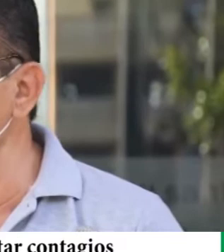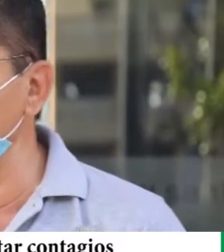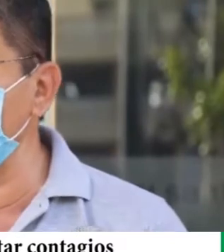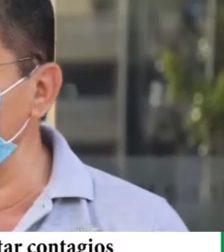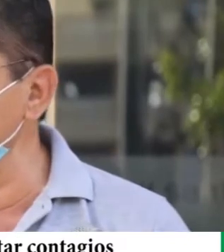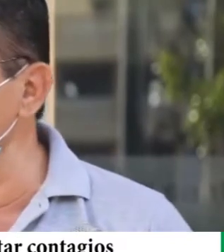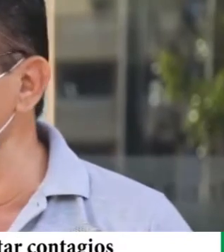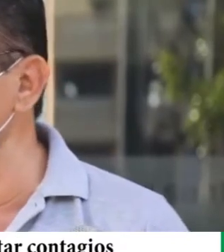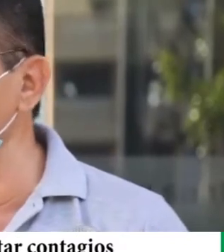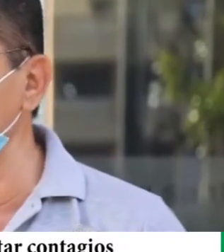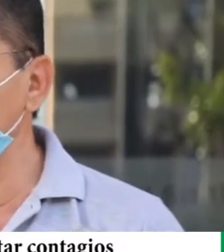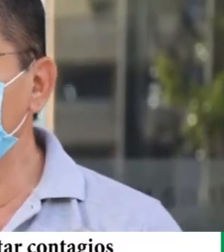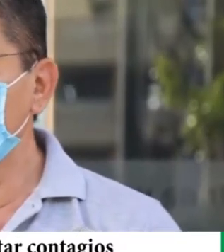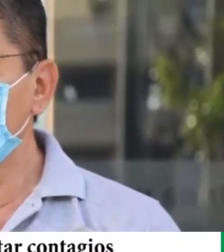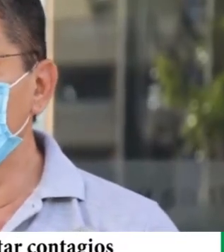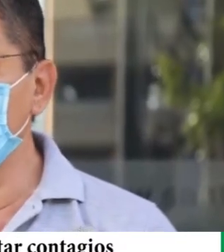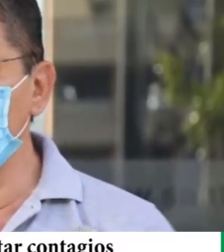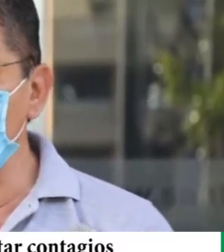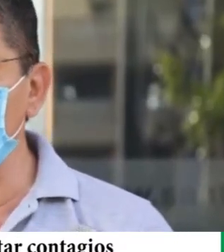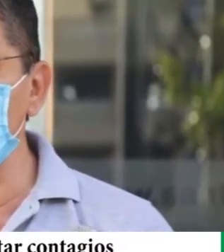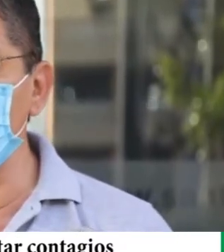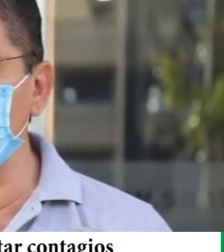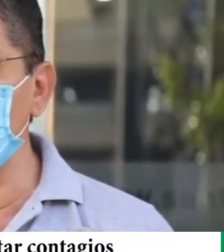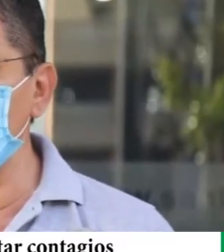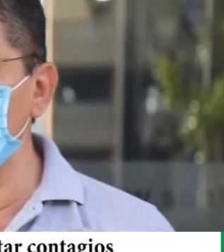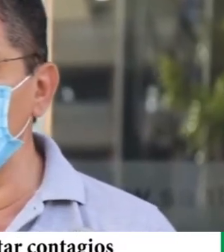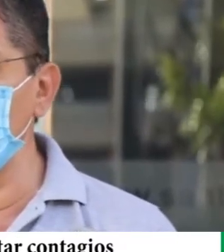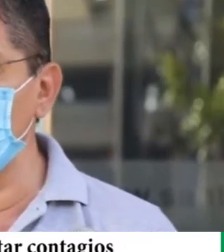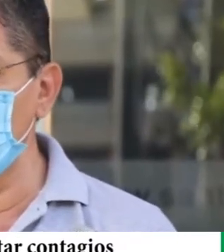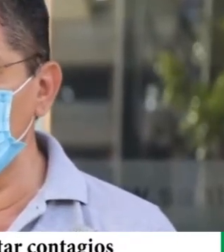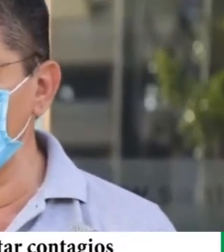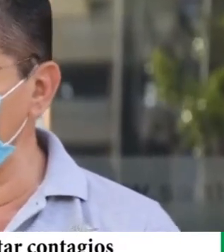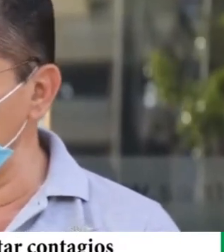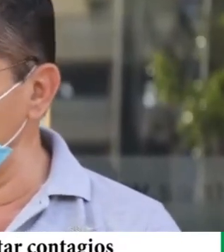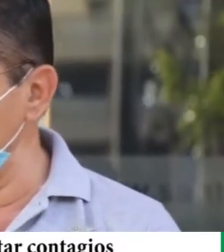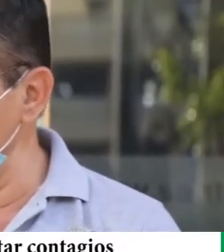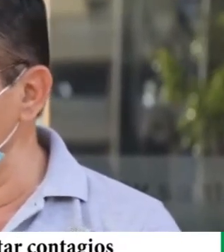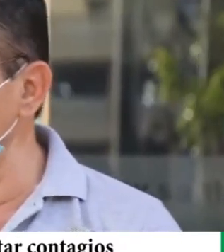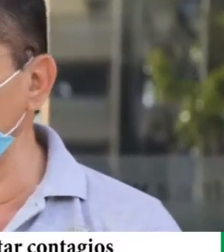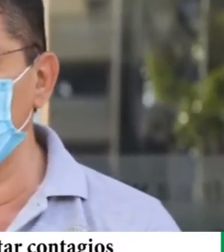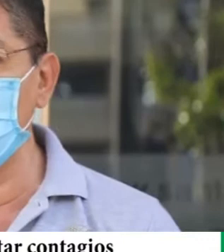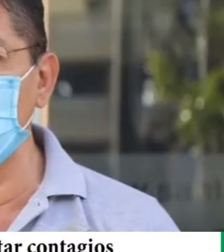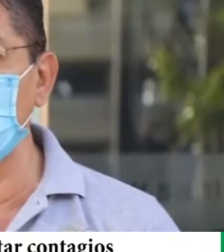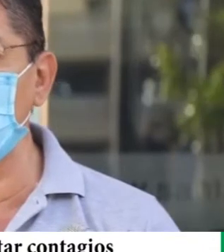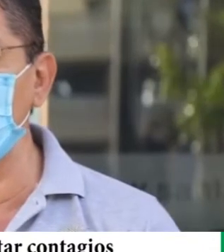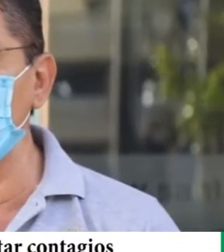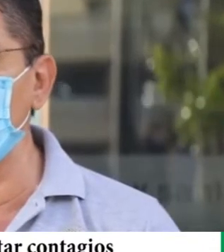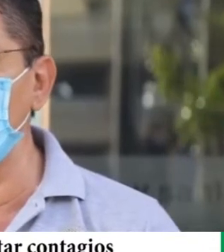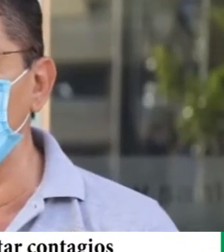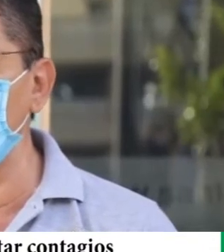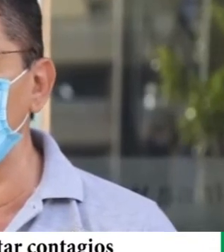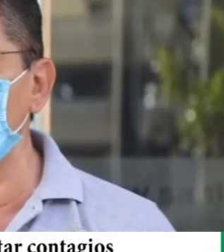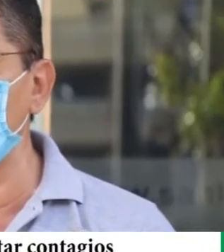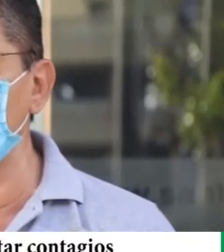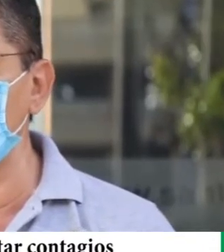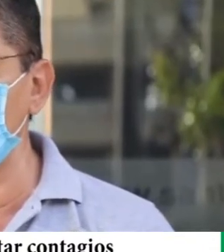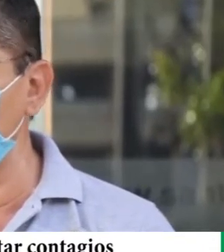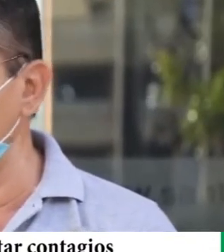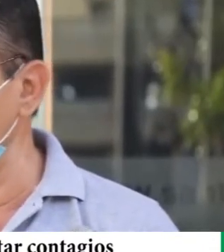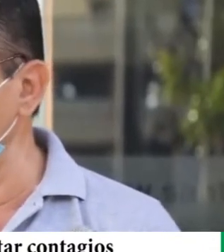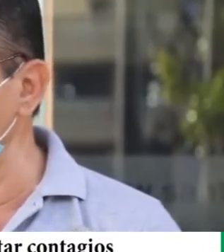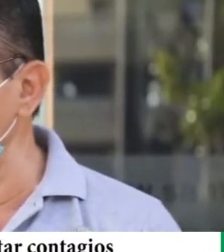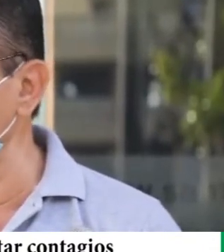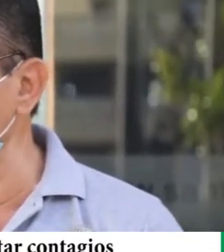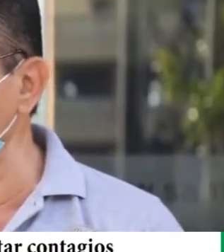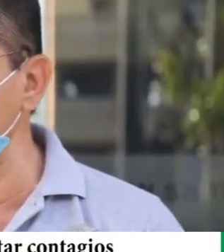Dios, maternidad por si volan. En esta oportunidad tenemos una sesión inmediatamente después donde el director del